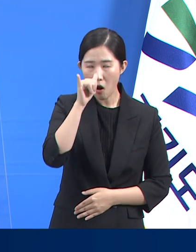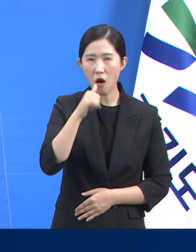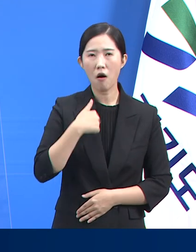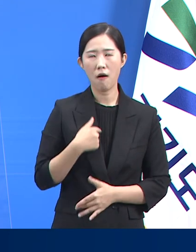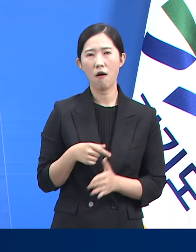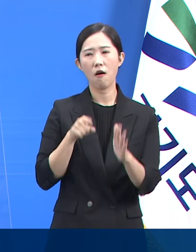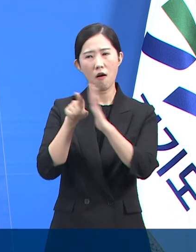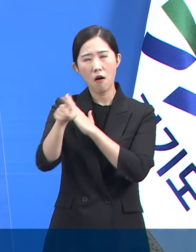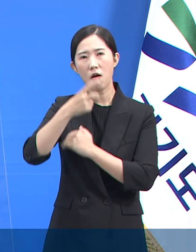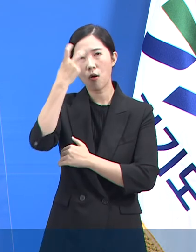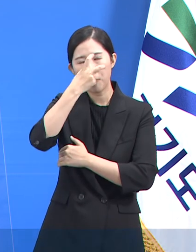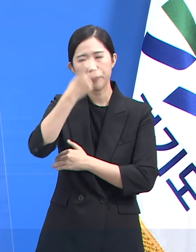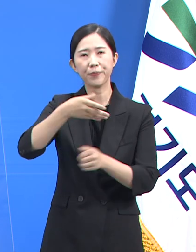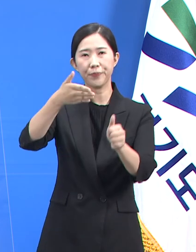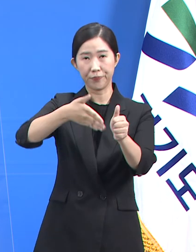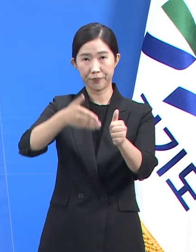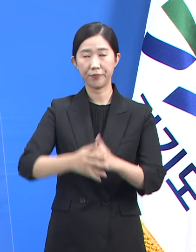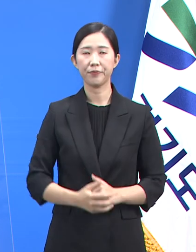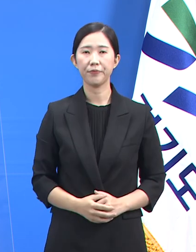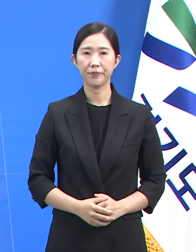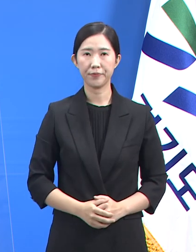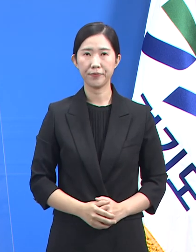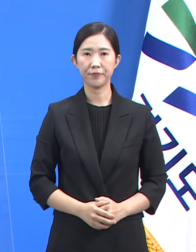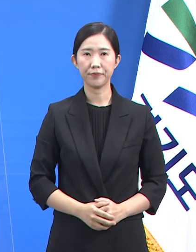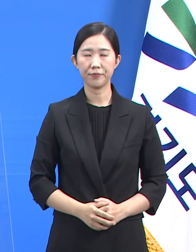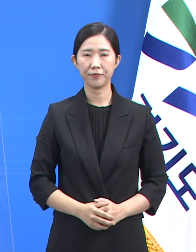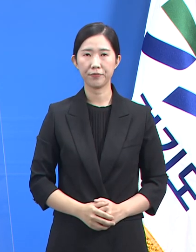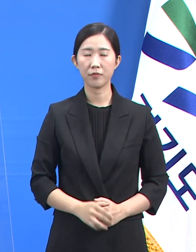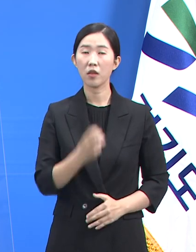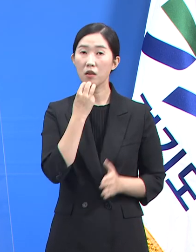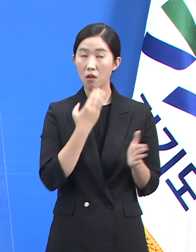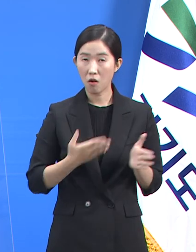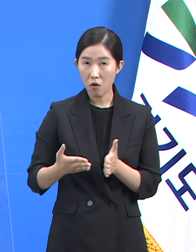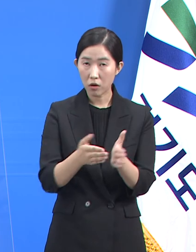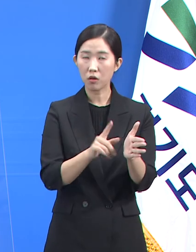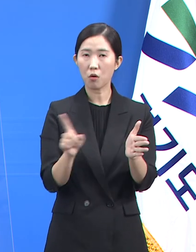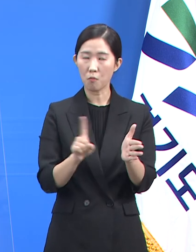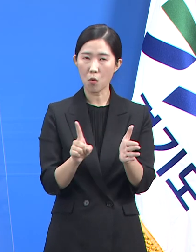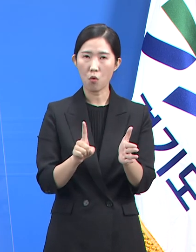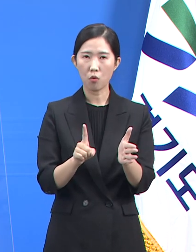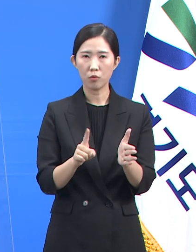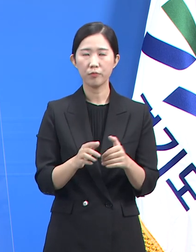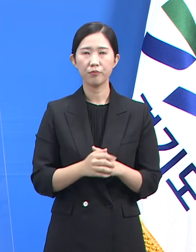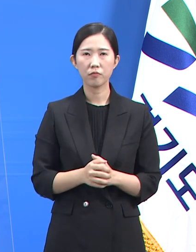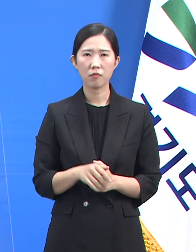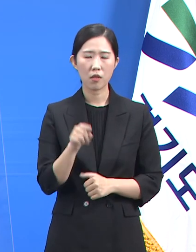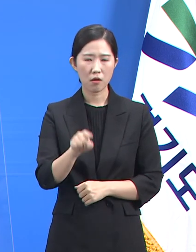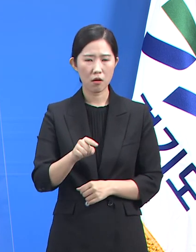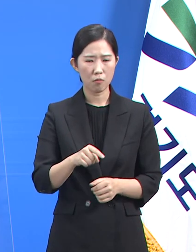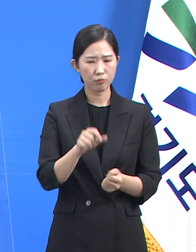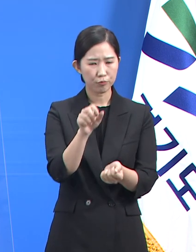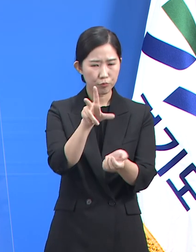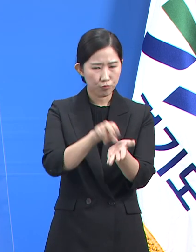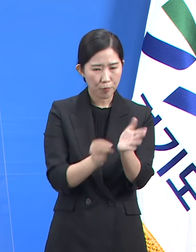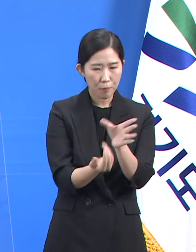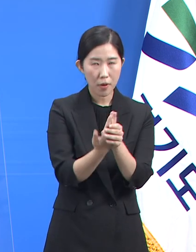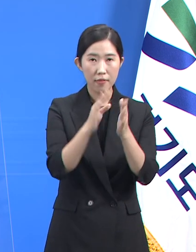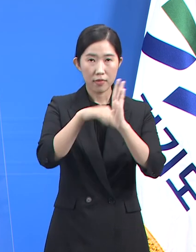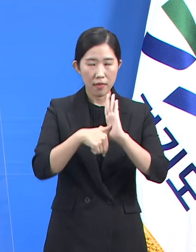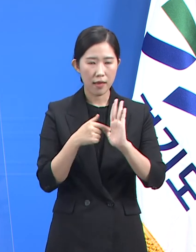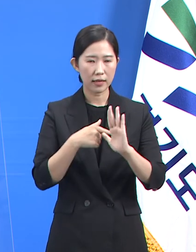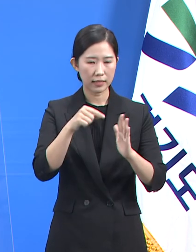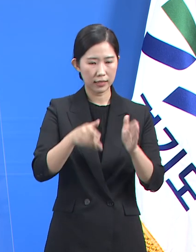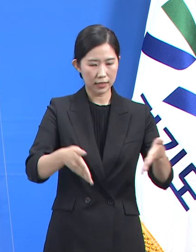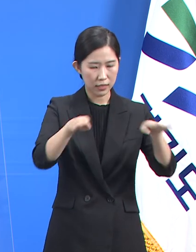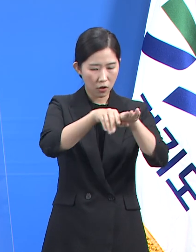받으실 것을 당부드립니다. 경기도는 또한 정상관련 시 조속히 격리 조치를 실시하고 시설내 백신